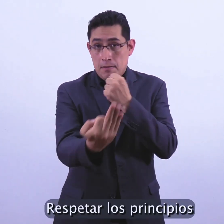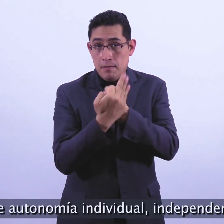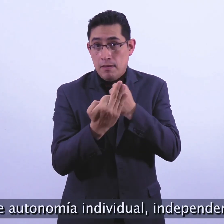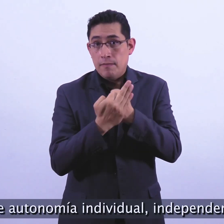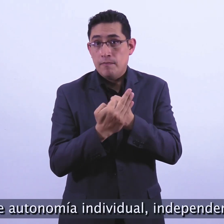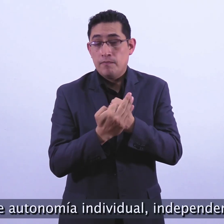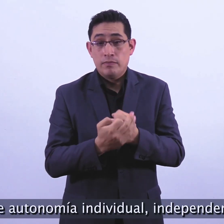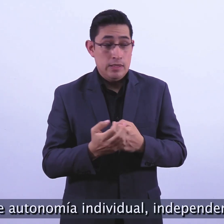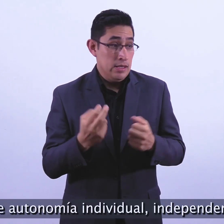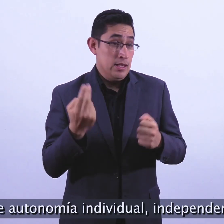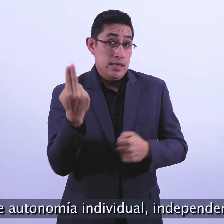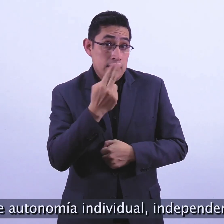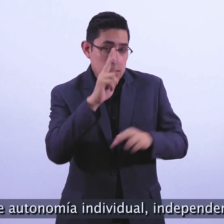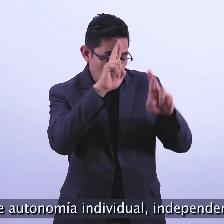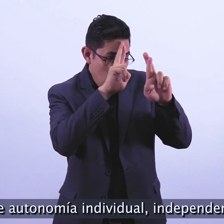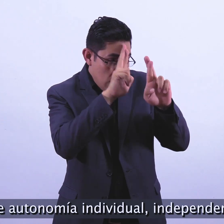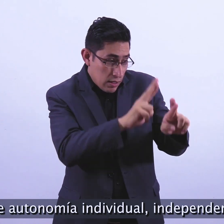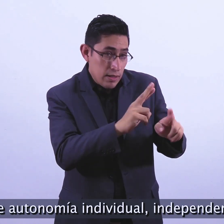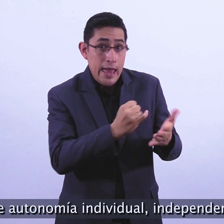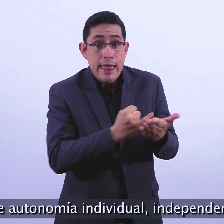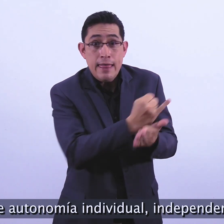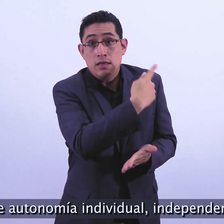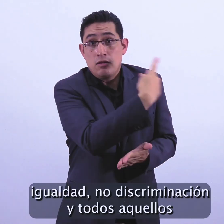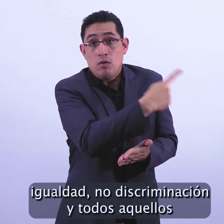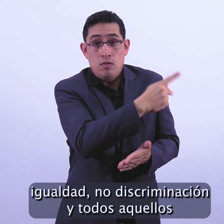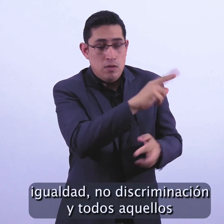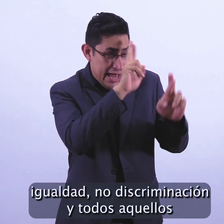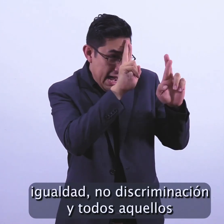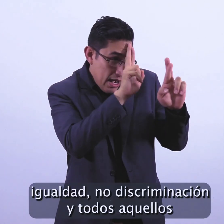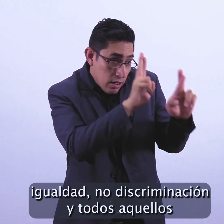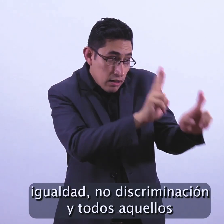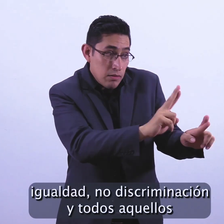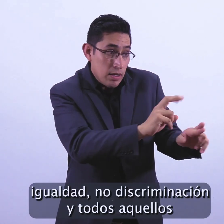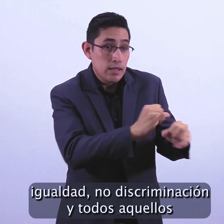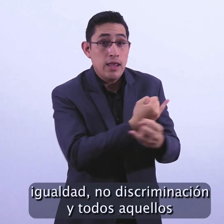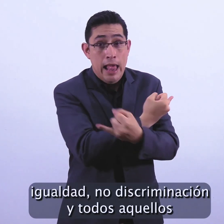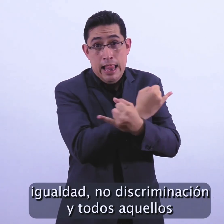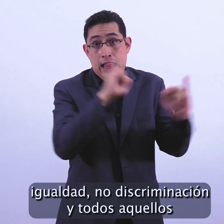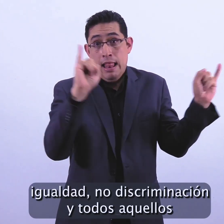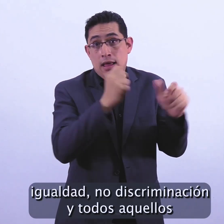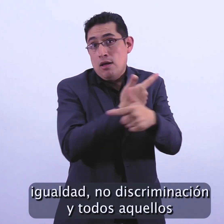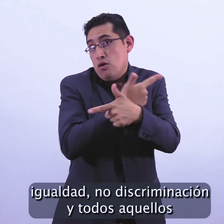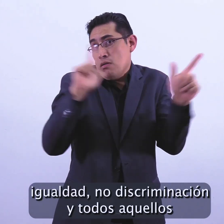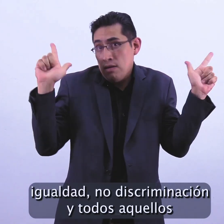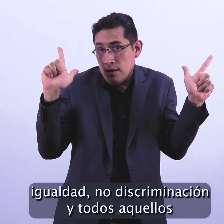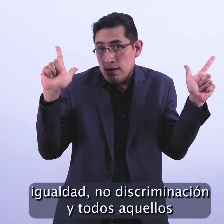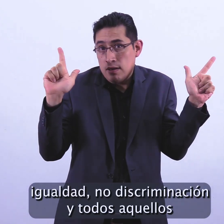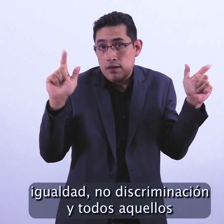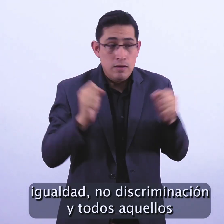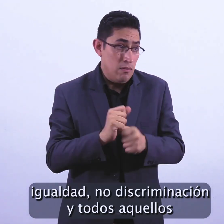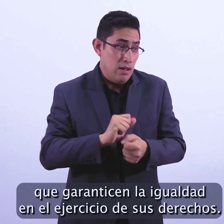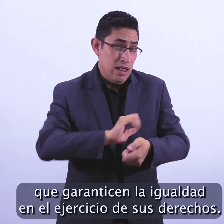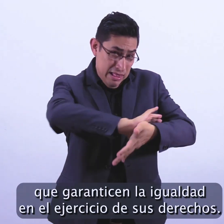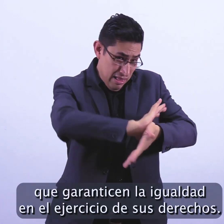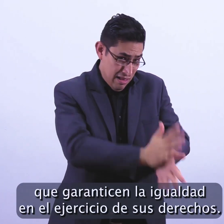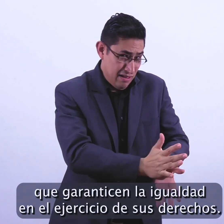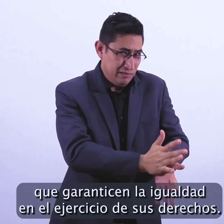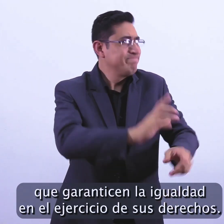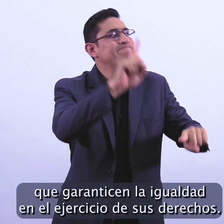de autonomía individual, independencia, igualdad, no discriminación y todos aquellos que garanticen la